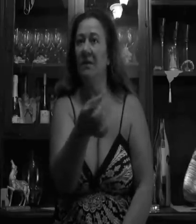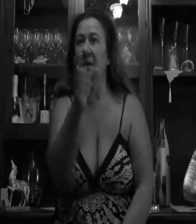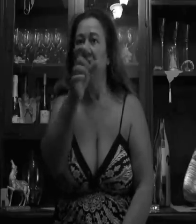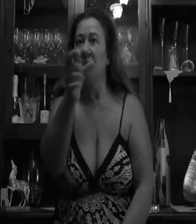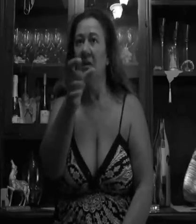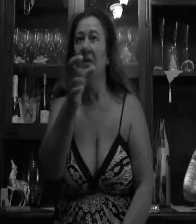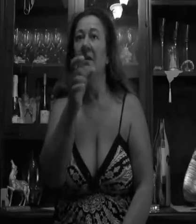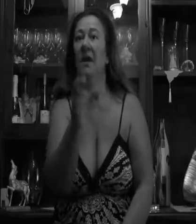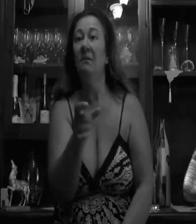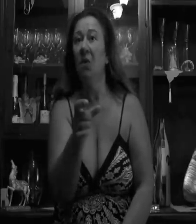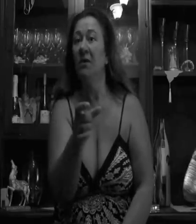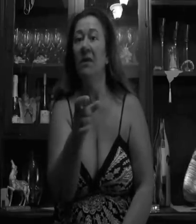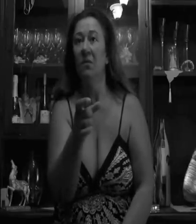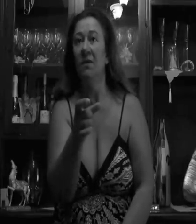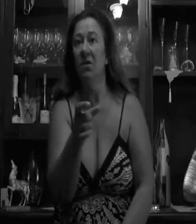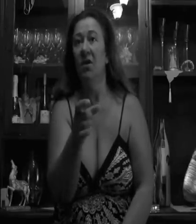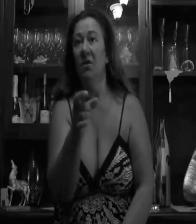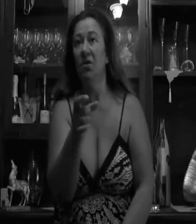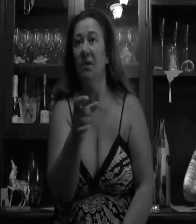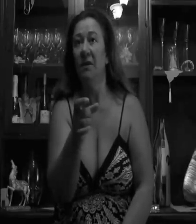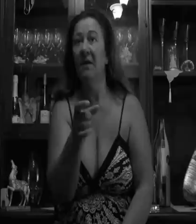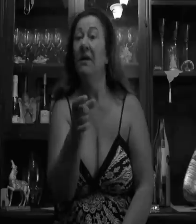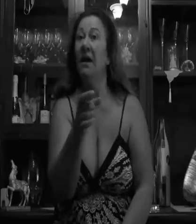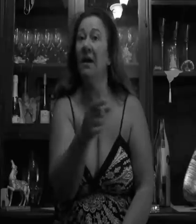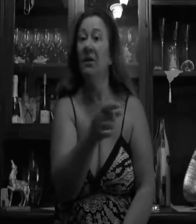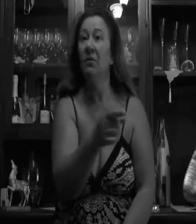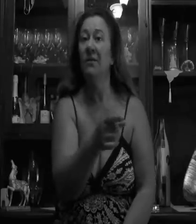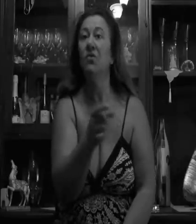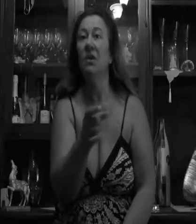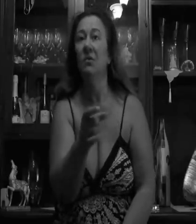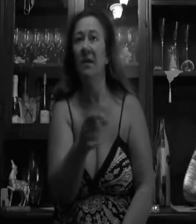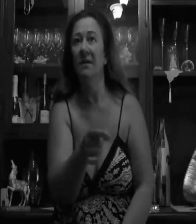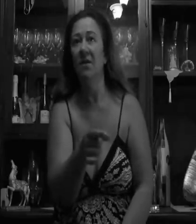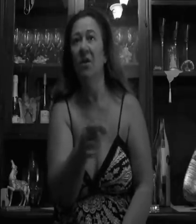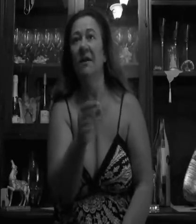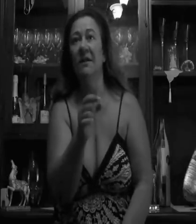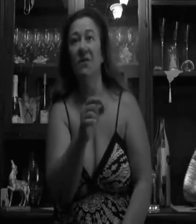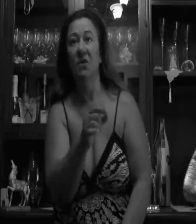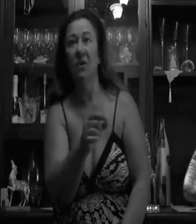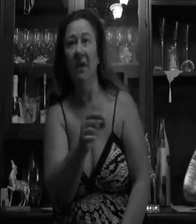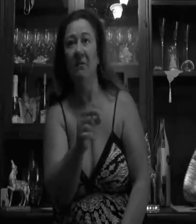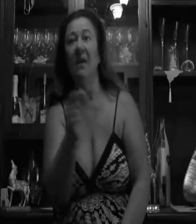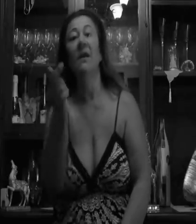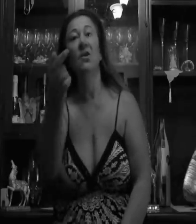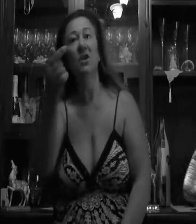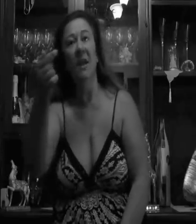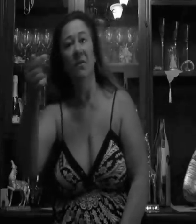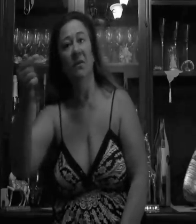questa marito e moglie, è morta una signora, 50 anni. Accanto a questo c'è un'altra signora che sta facendo la chemia, girando,